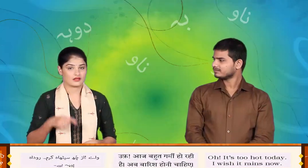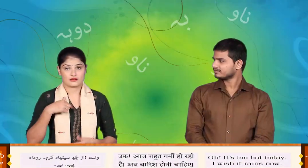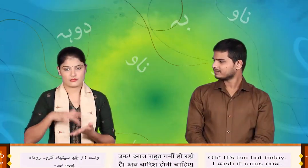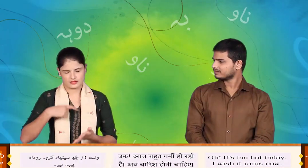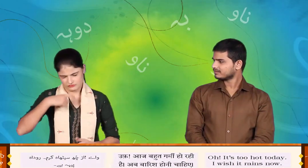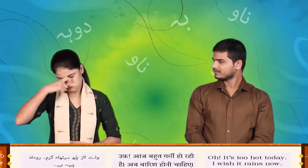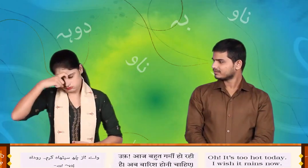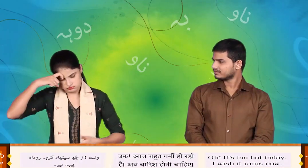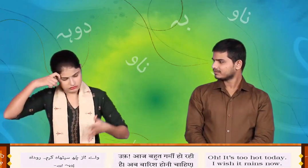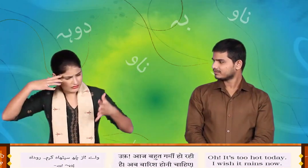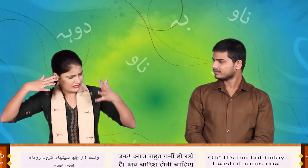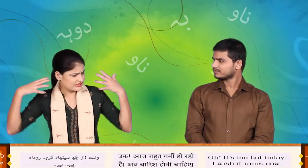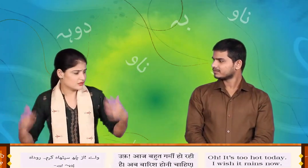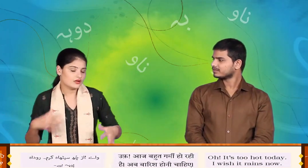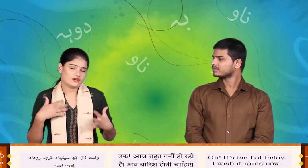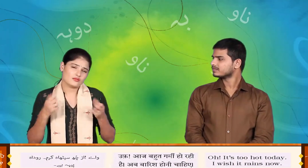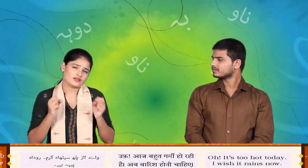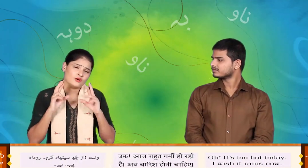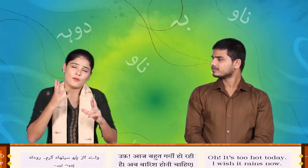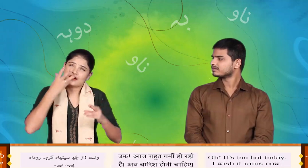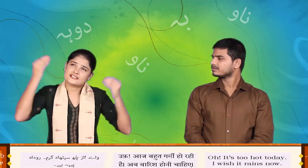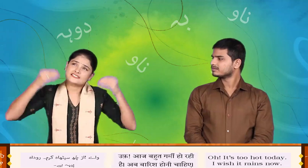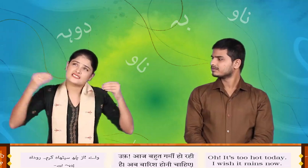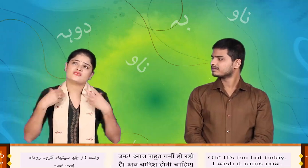वाई, आज छो सठा गरां, रूद पे हे